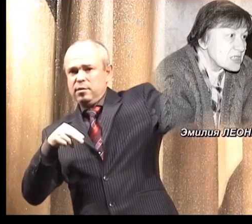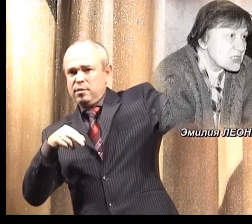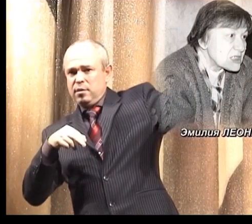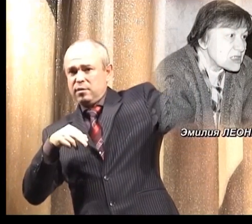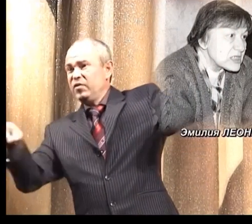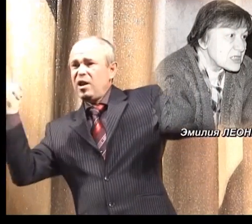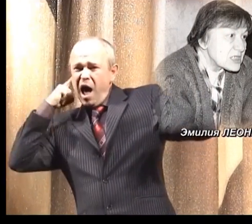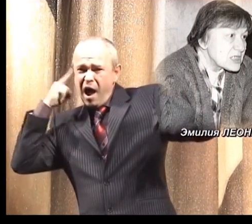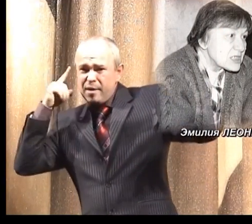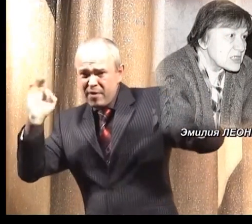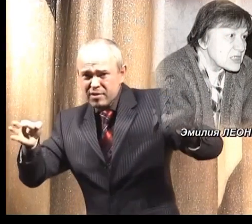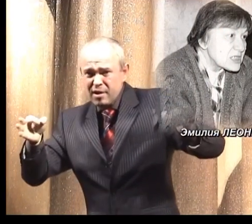Эмилия Леонгард.